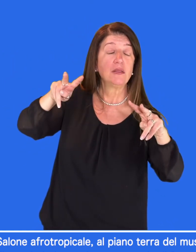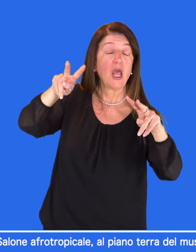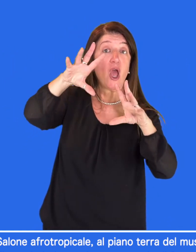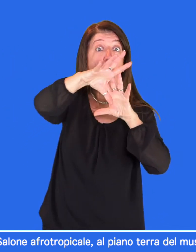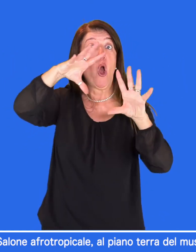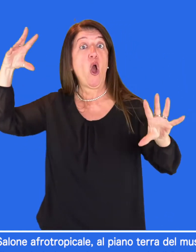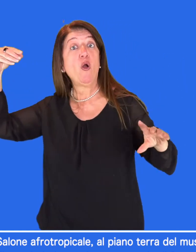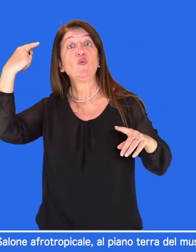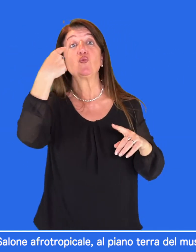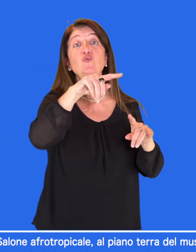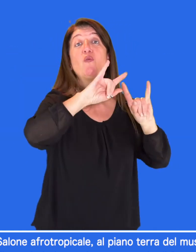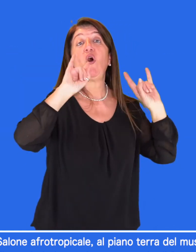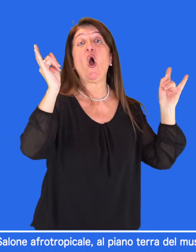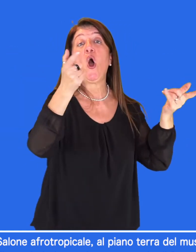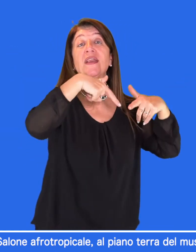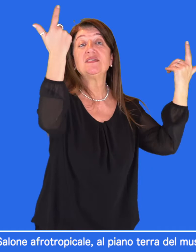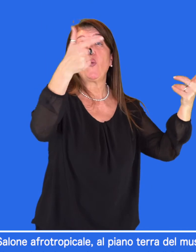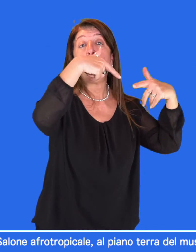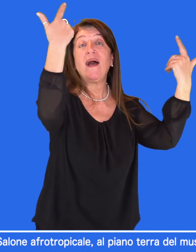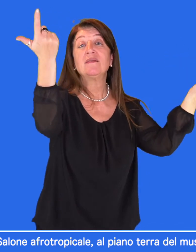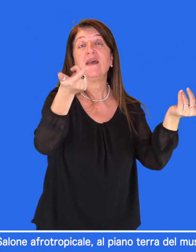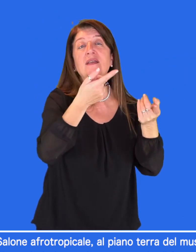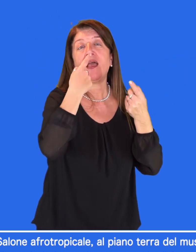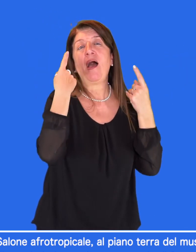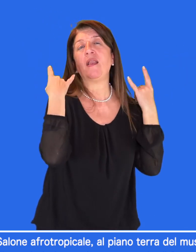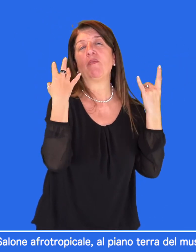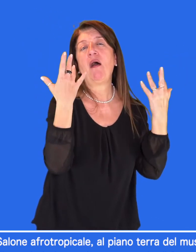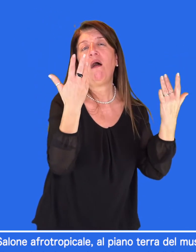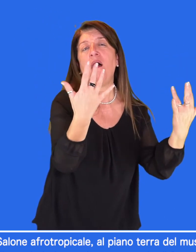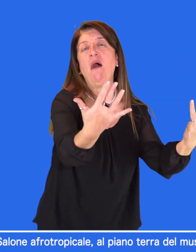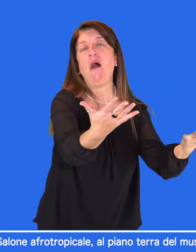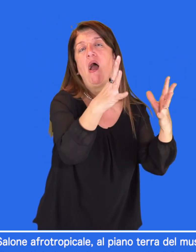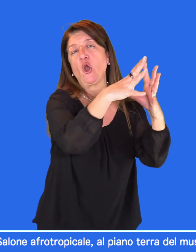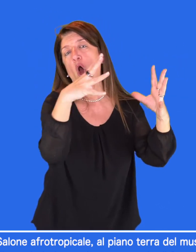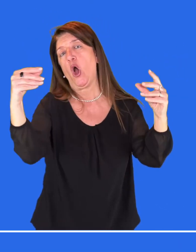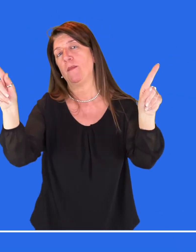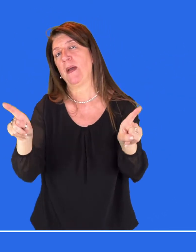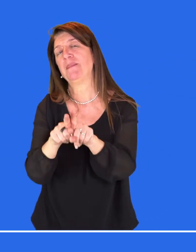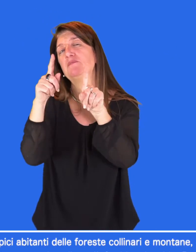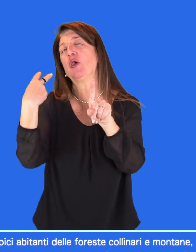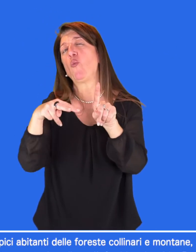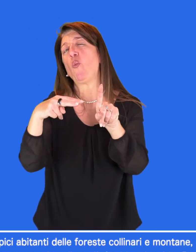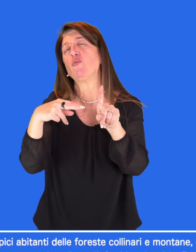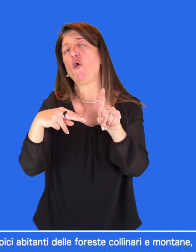tipologia vegetazionale ampiamente distribuita nel centro dell'Africa. Il